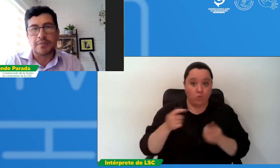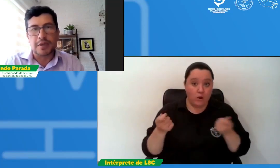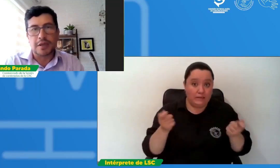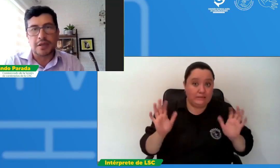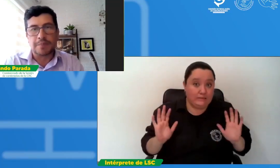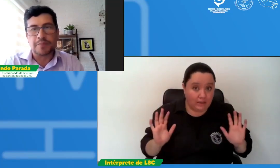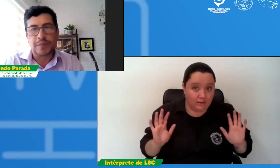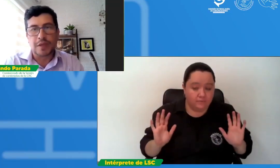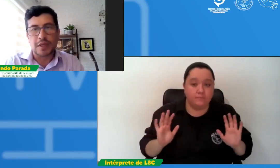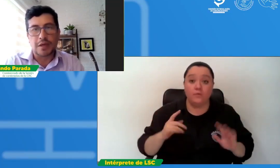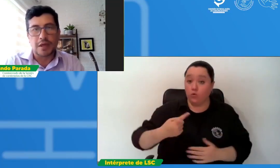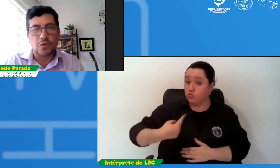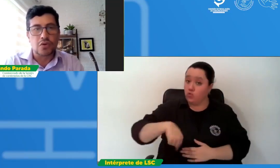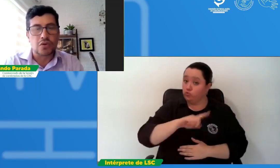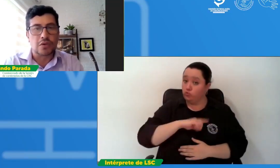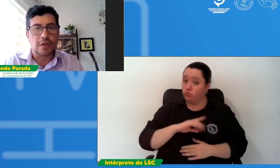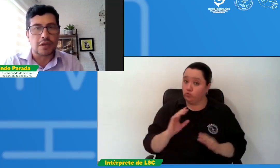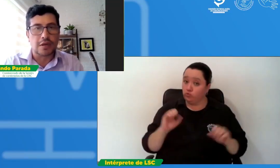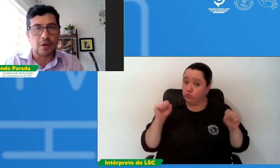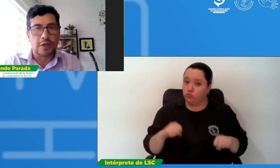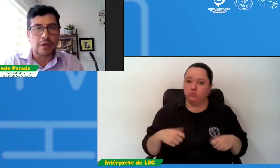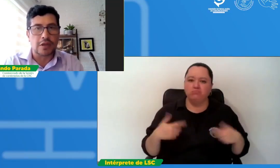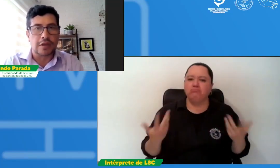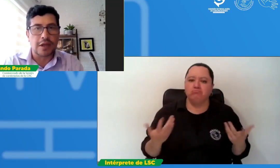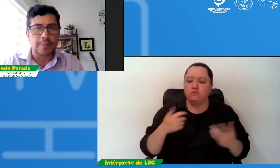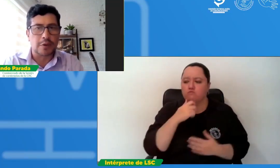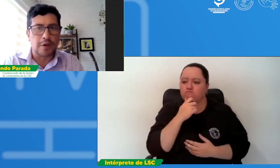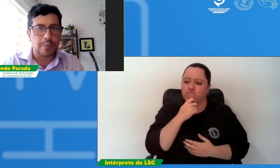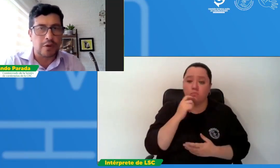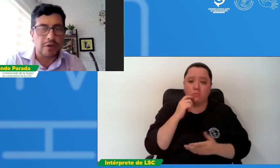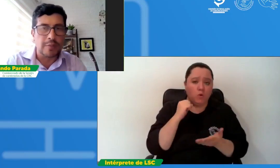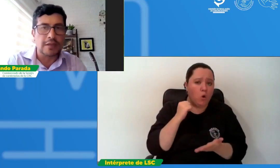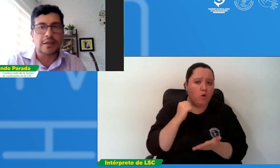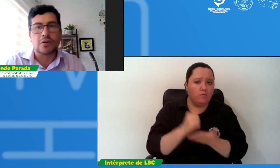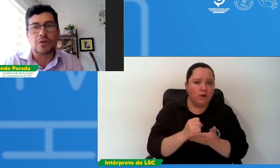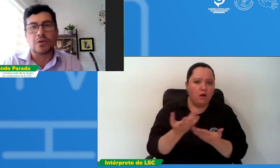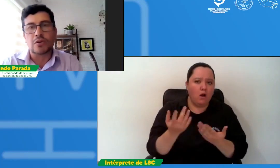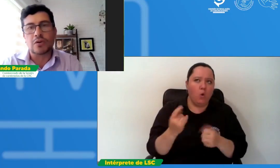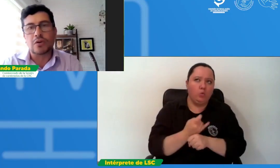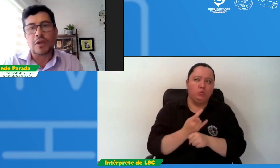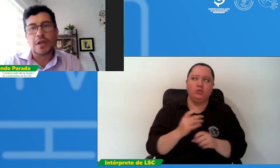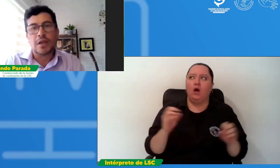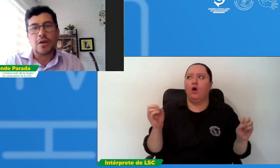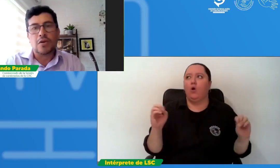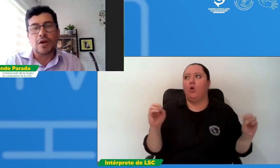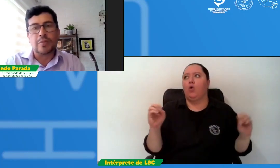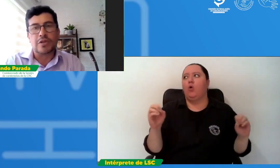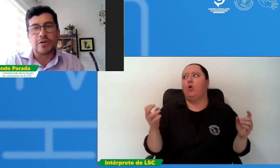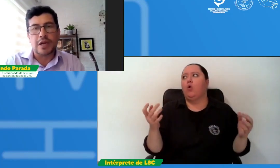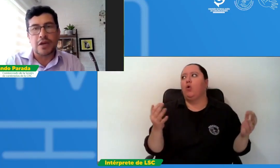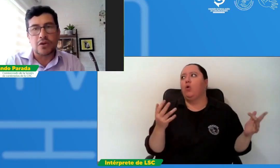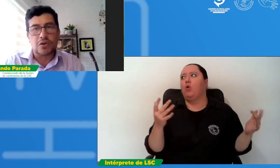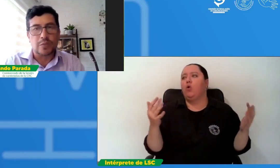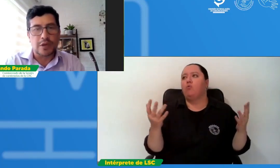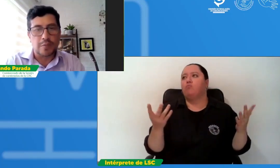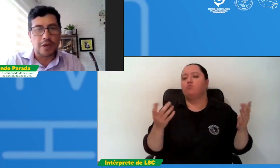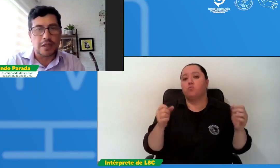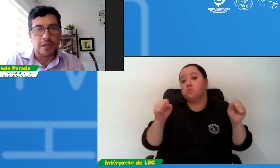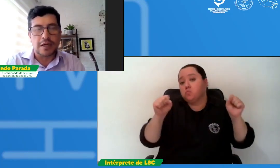el uso, la obligatoriedad probablemente o la posibilidad del uso por ejemplo de la